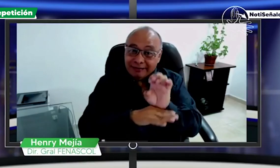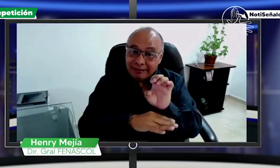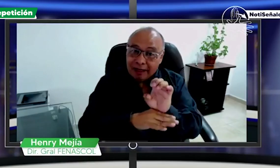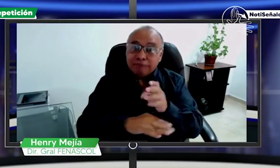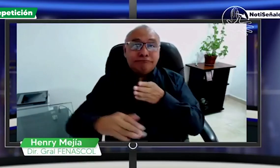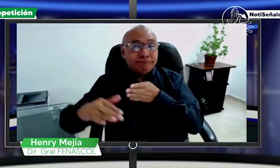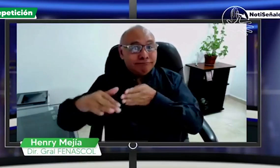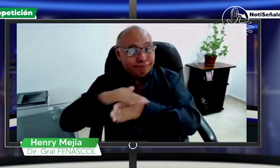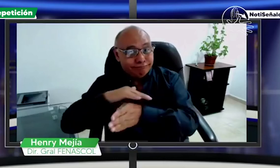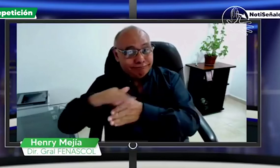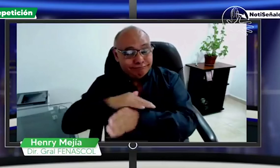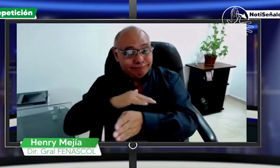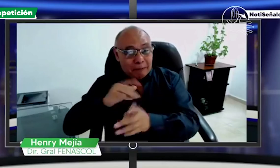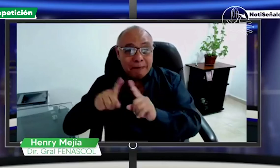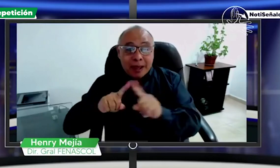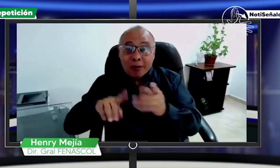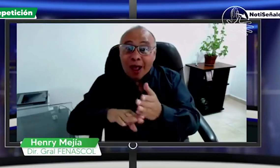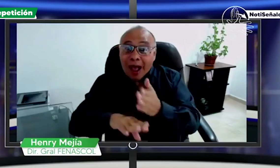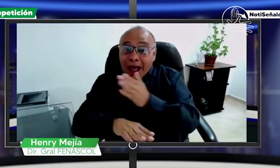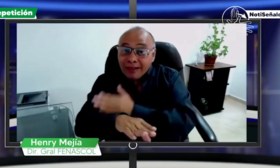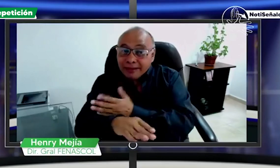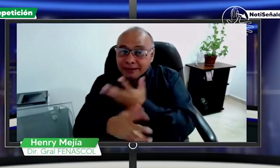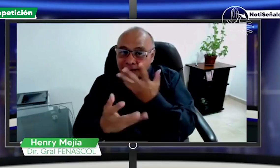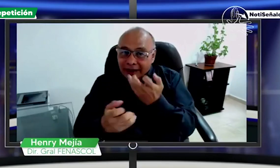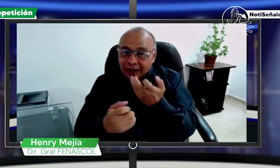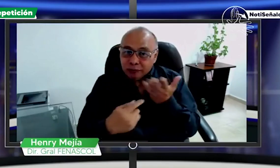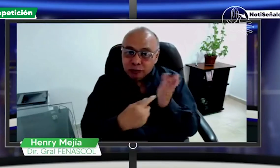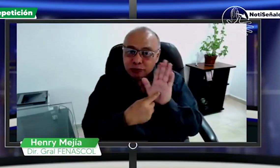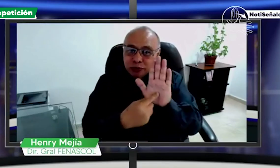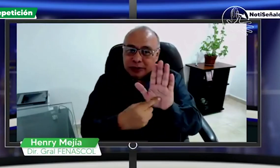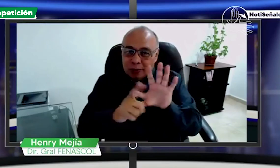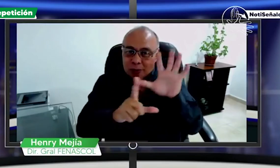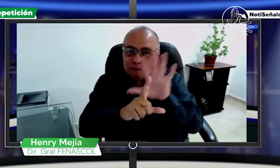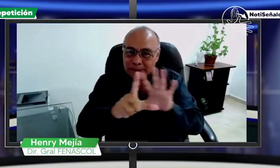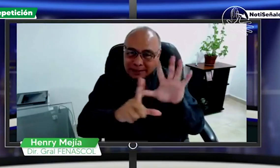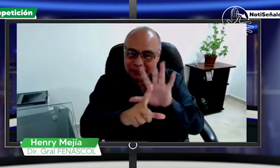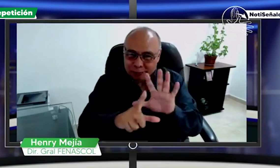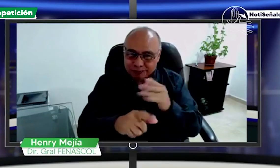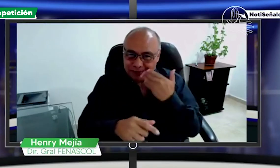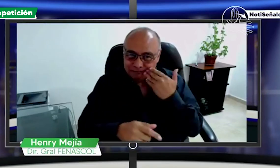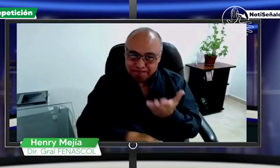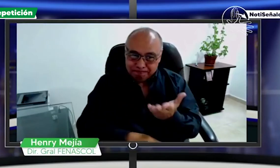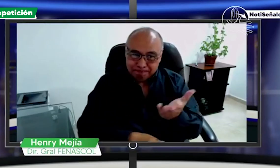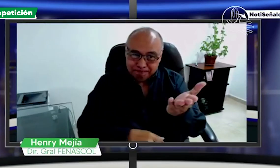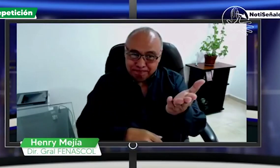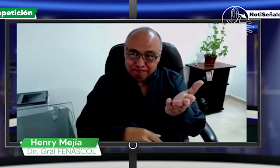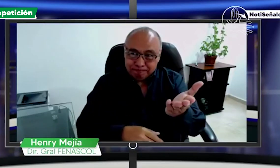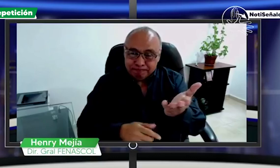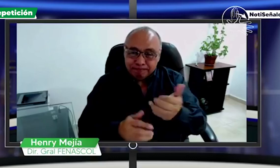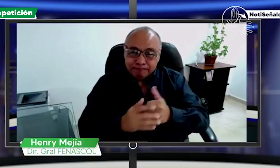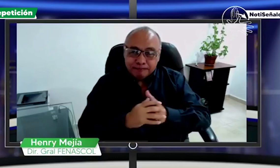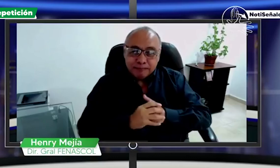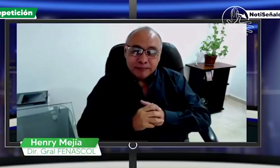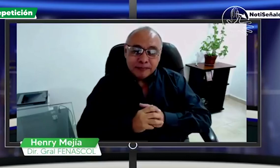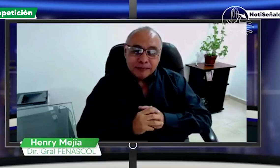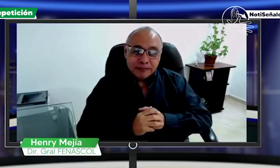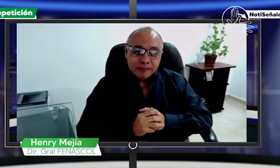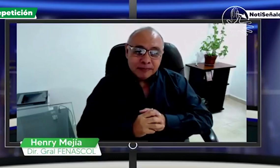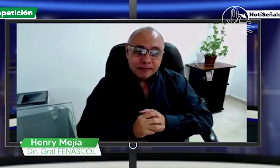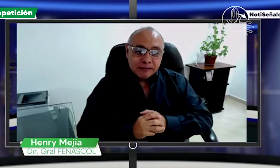vamos a hacer hoy. Lo que vamos a hacer hoy. Tenemos una empresa, una invitada de una empresa accesible. Sin embargo, vamos a ver el video